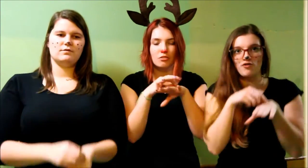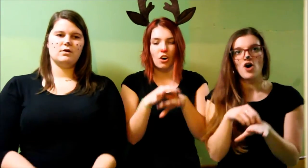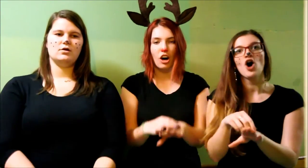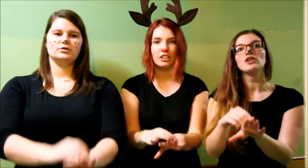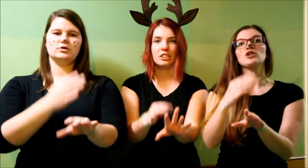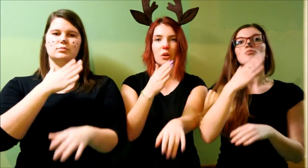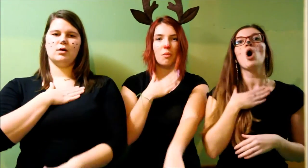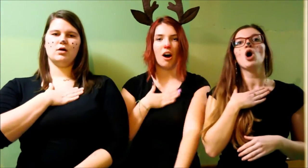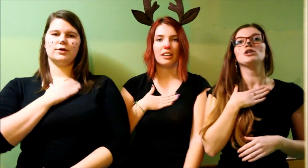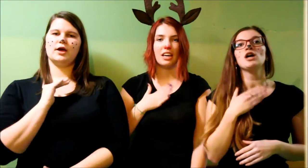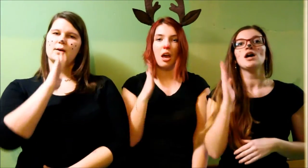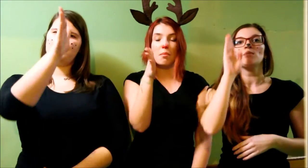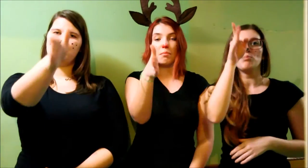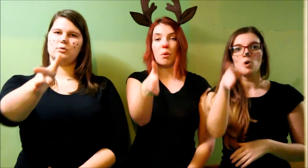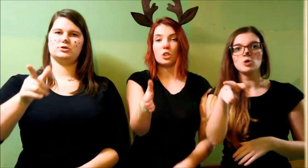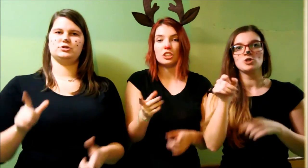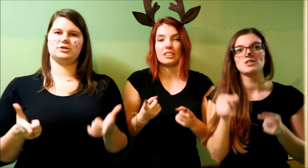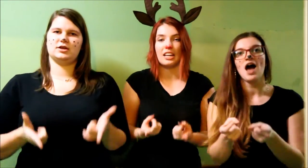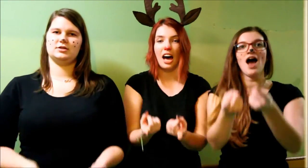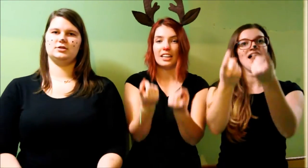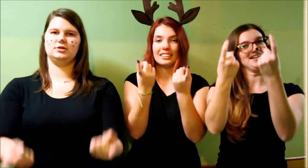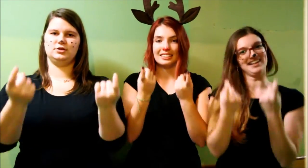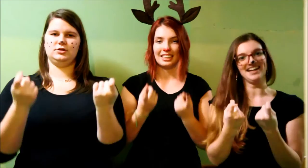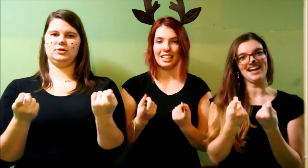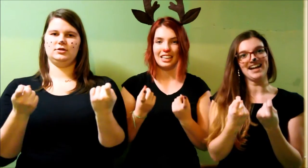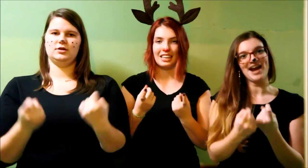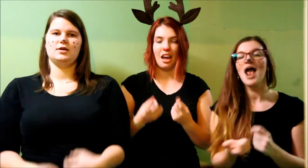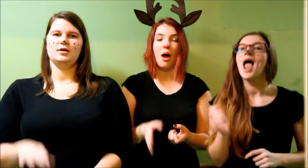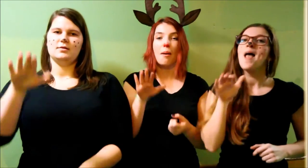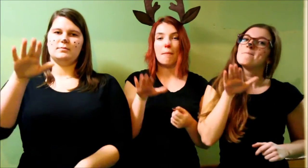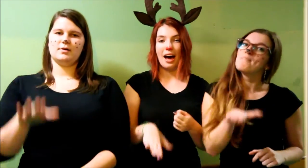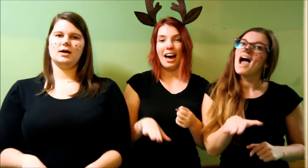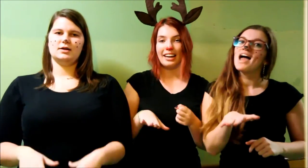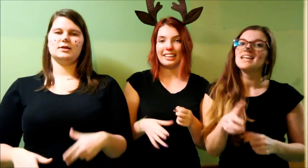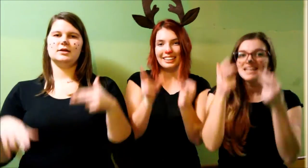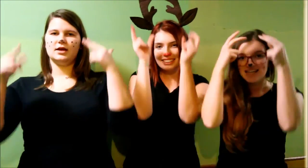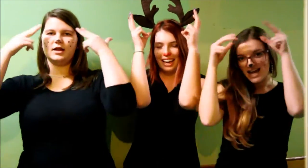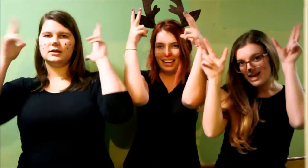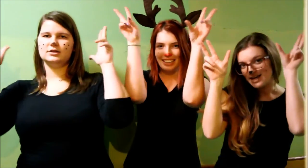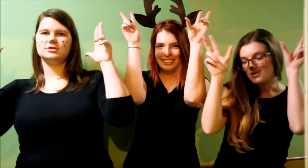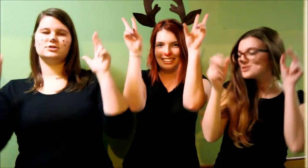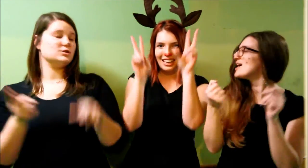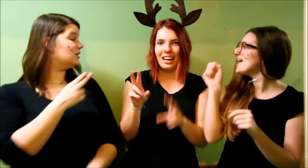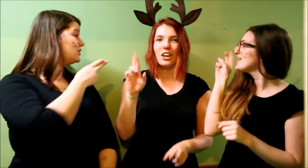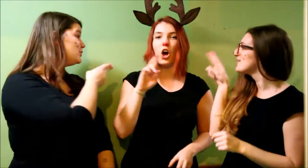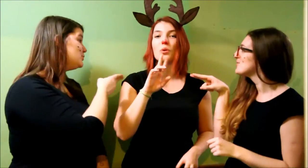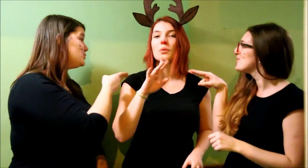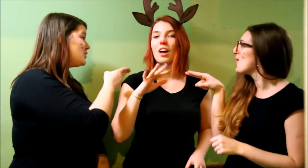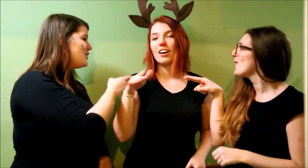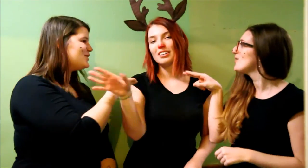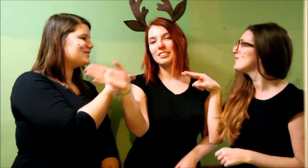vodi moje bož sani. Mali je Lenček Rudolf,